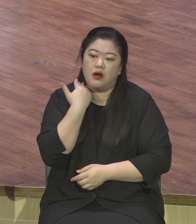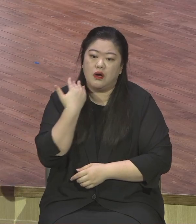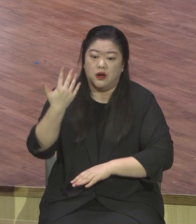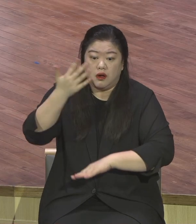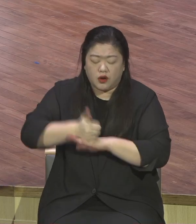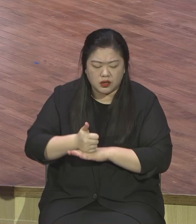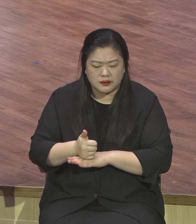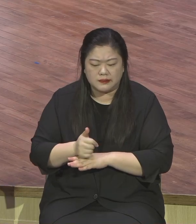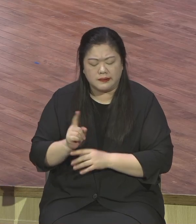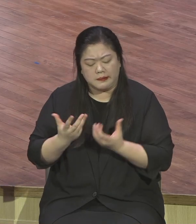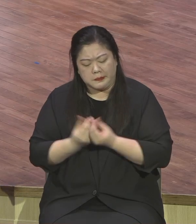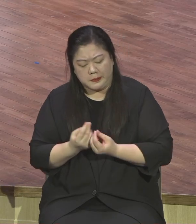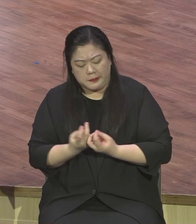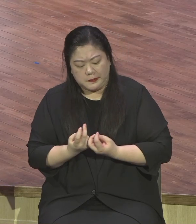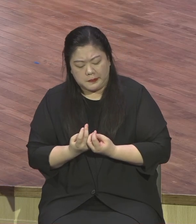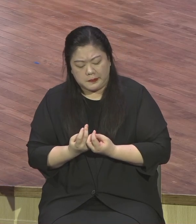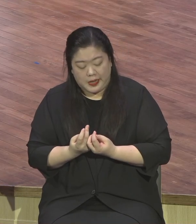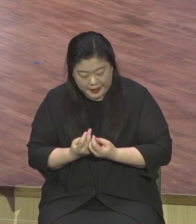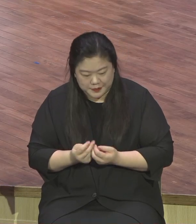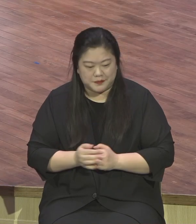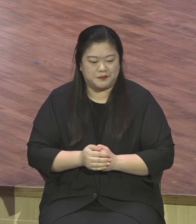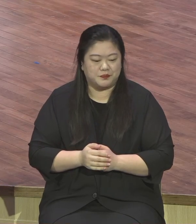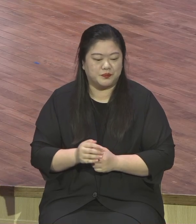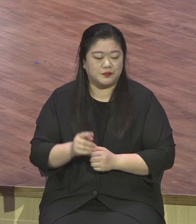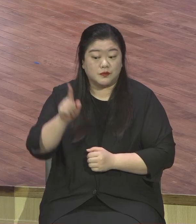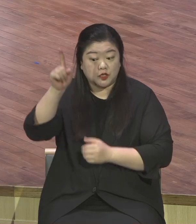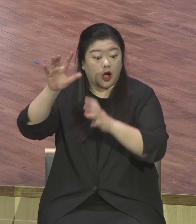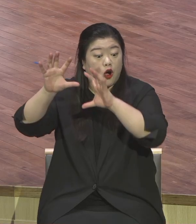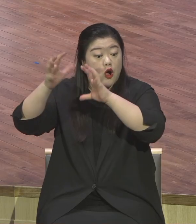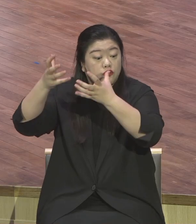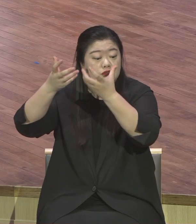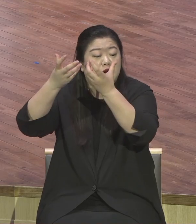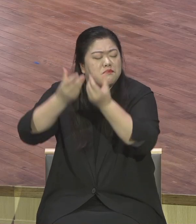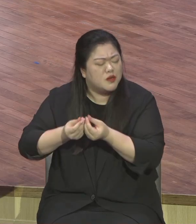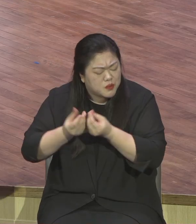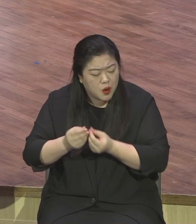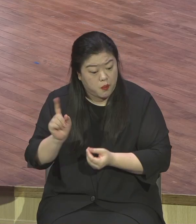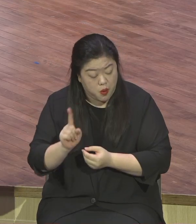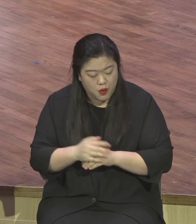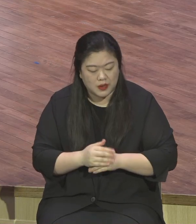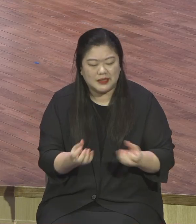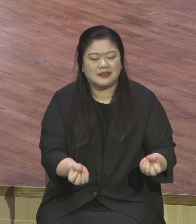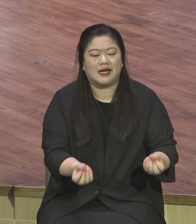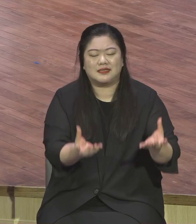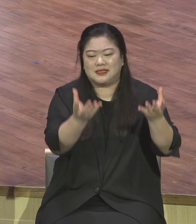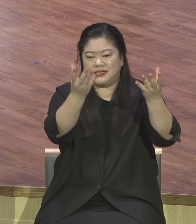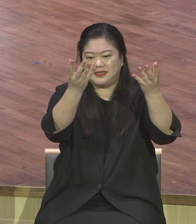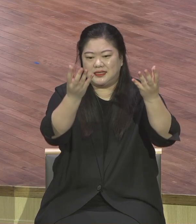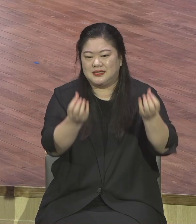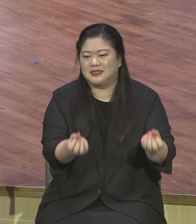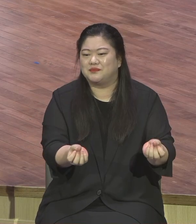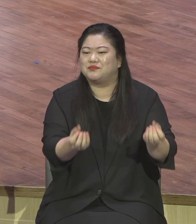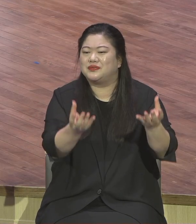마치 잔치집과 같은 곳이다. 잔치집 그것도